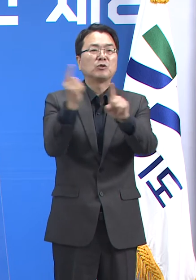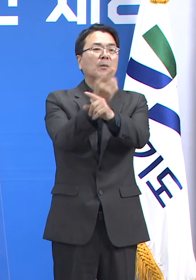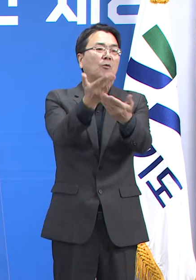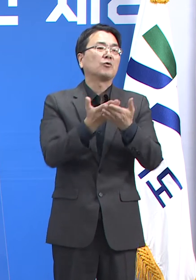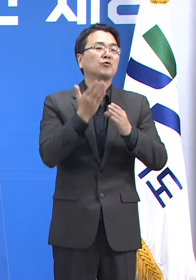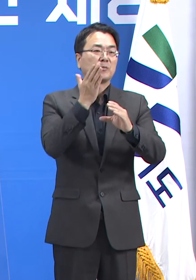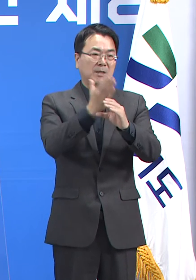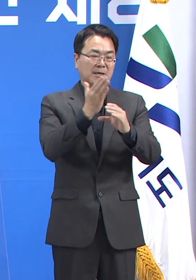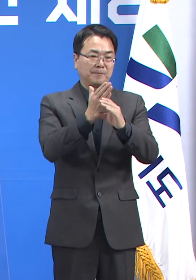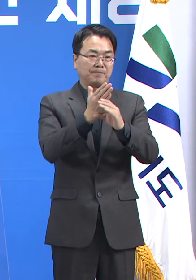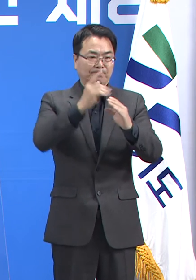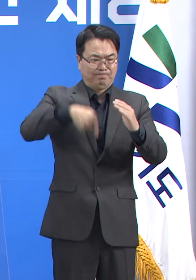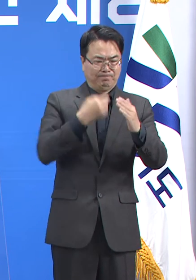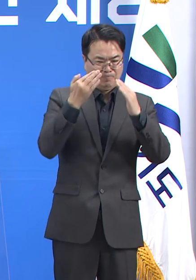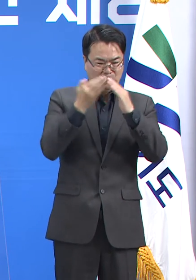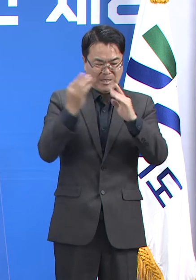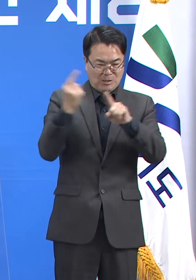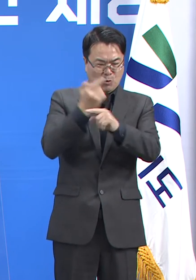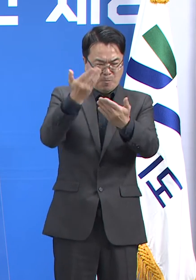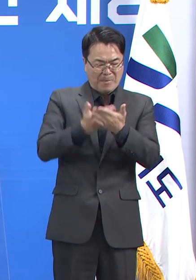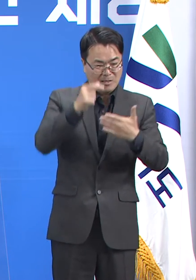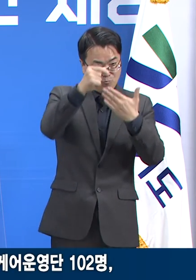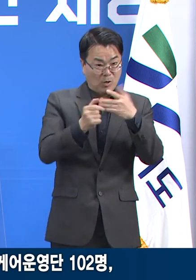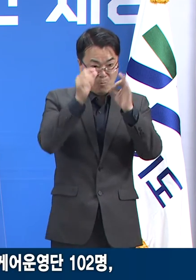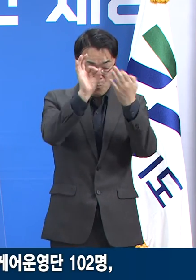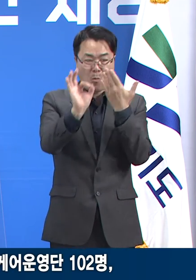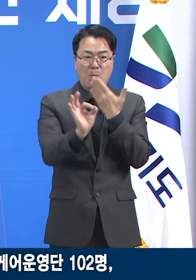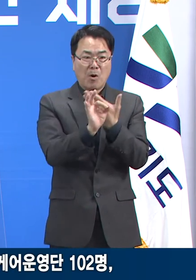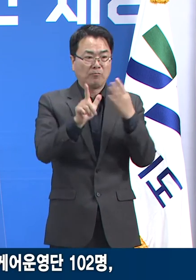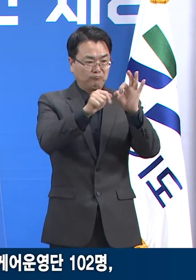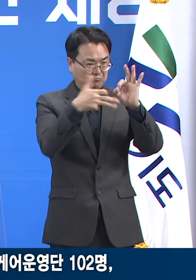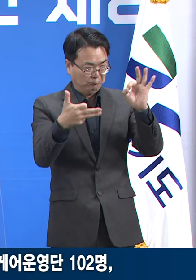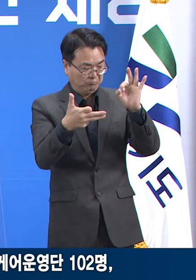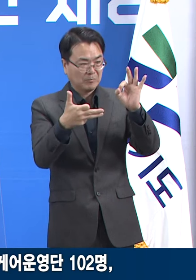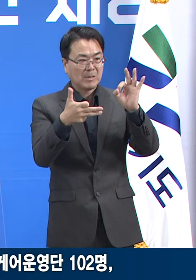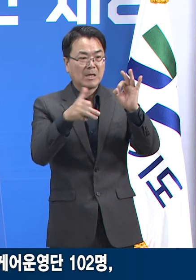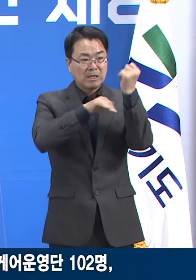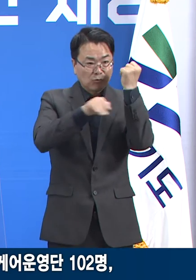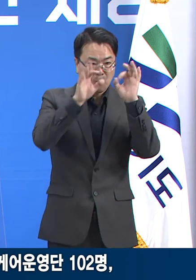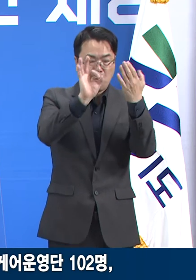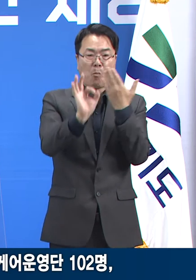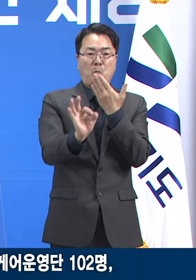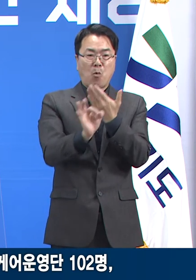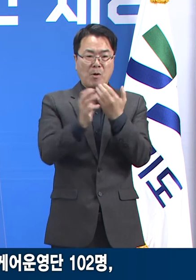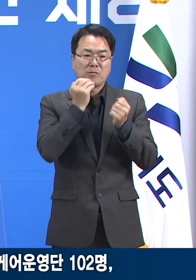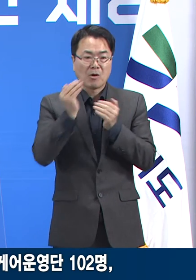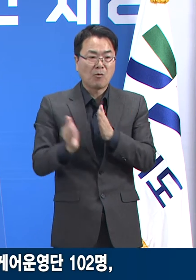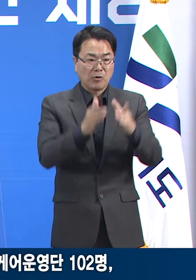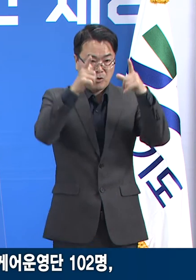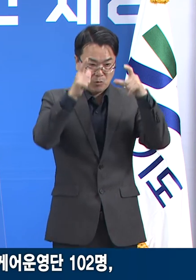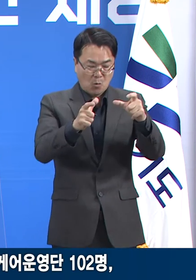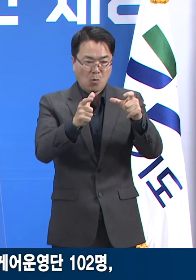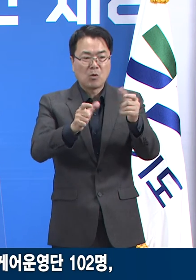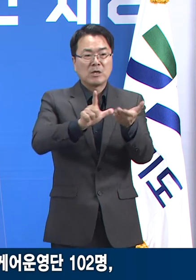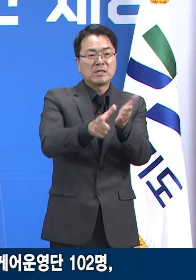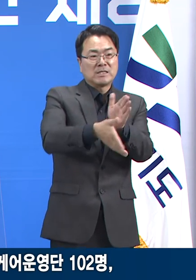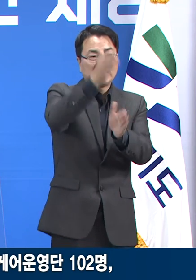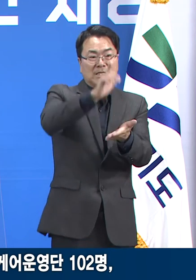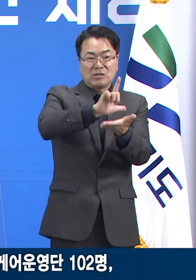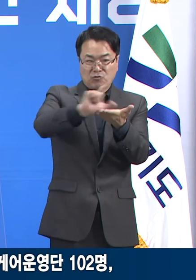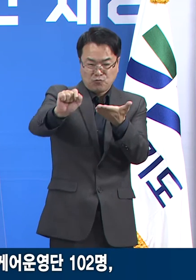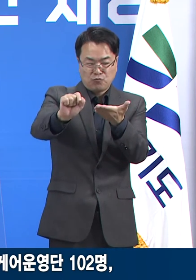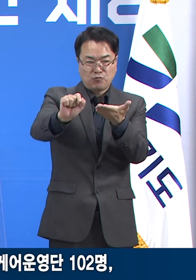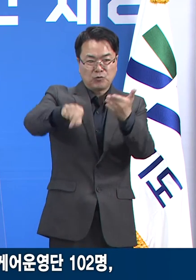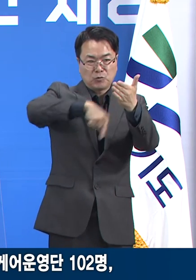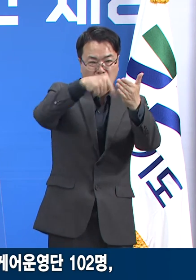다음은 재택치료 프로그램 운영 현황입니다. 10월 18일 18시 기준 경기도 및 시군에서 재택치료를 진행 중인 환자는